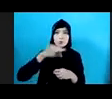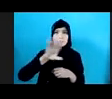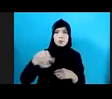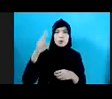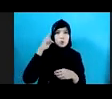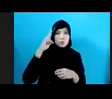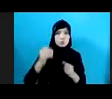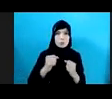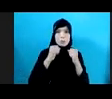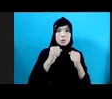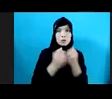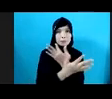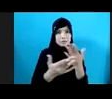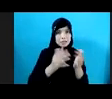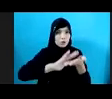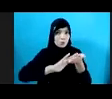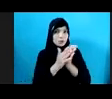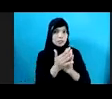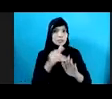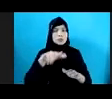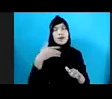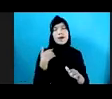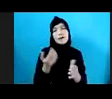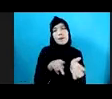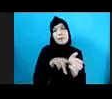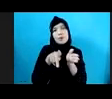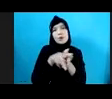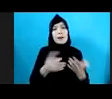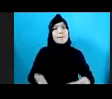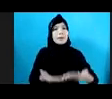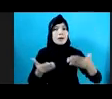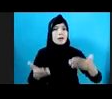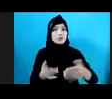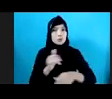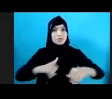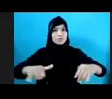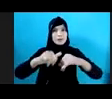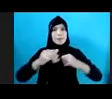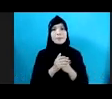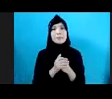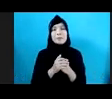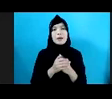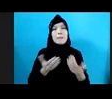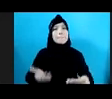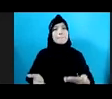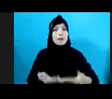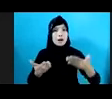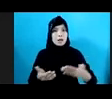Masyarakat Komunitas Kami Kami Juga Punya Program Mengasuh Bersama Bapak Ibu Mengasuh Bersama Ini